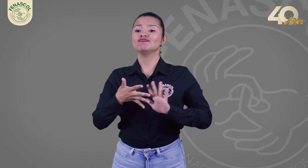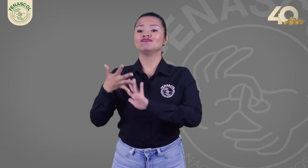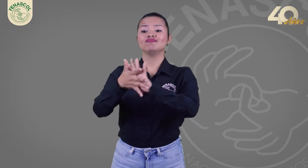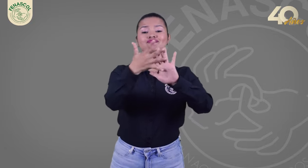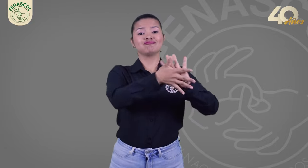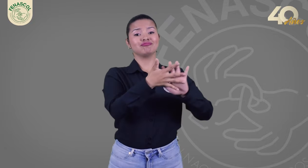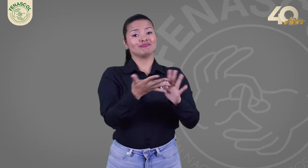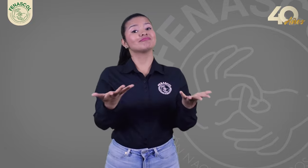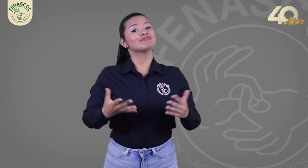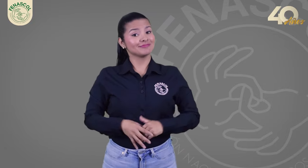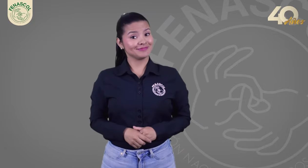primera lengua